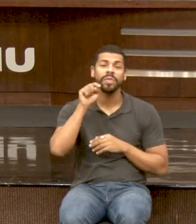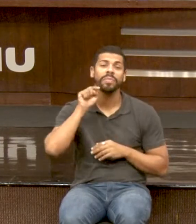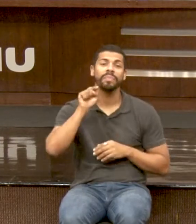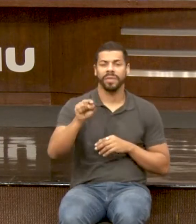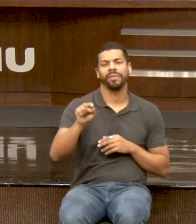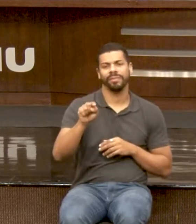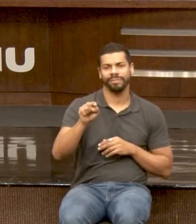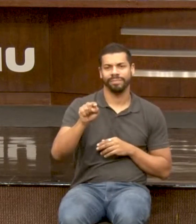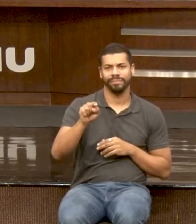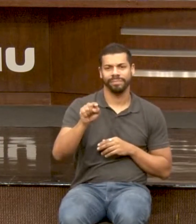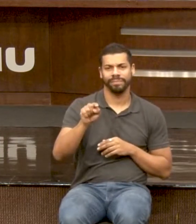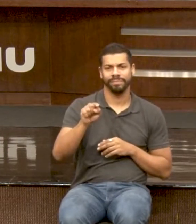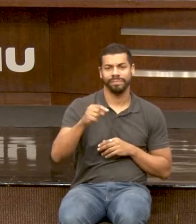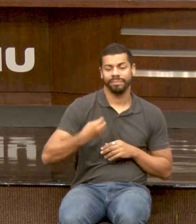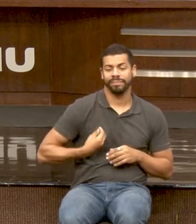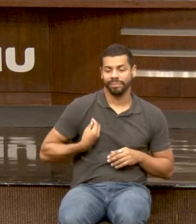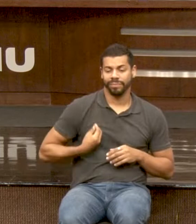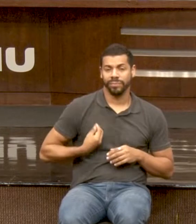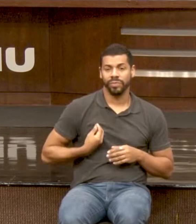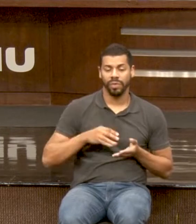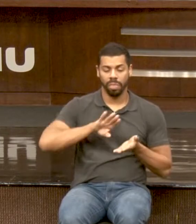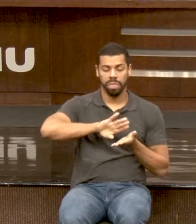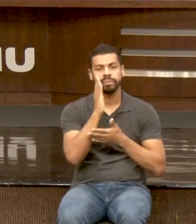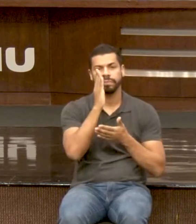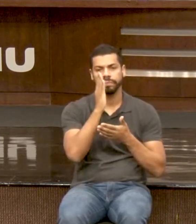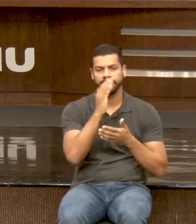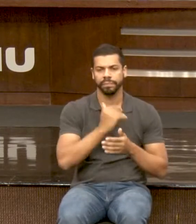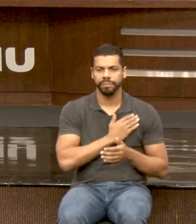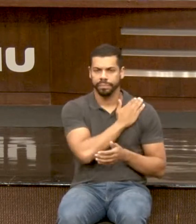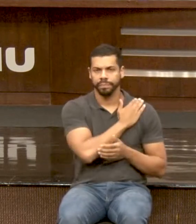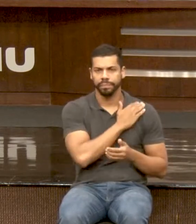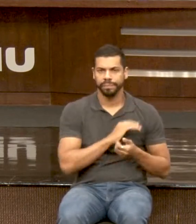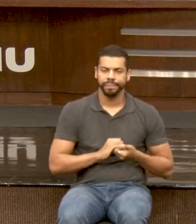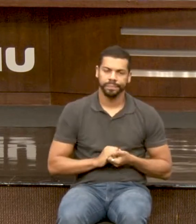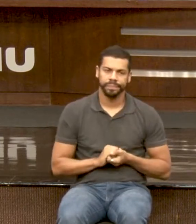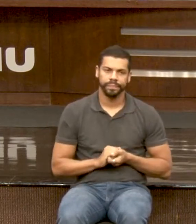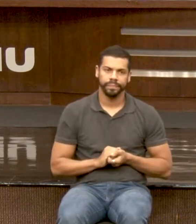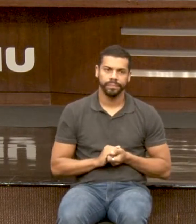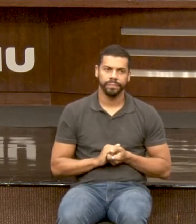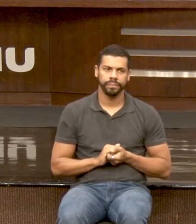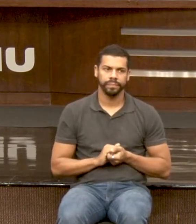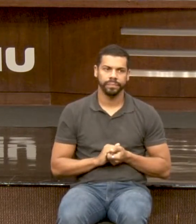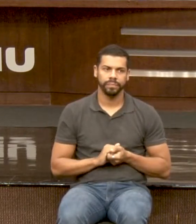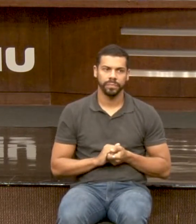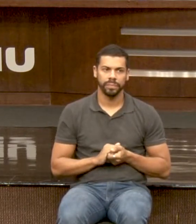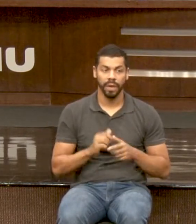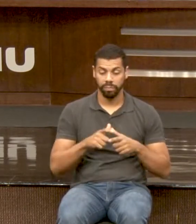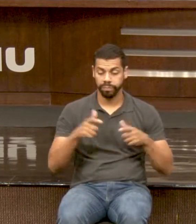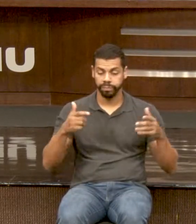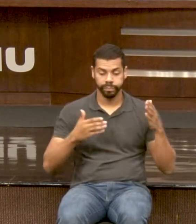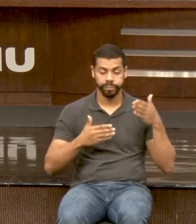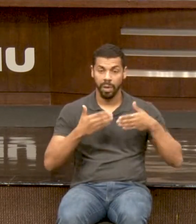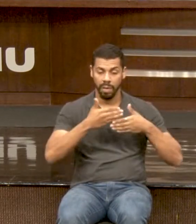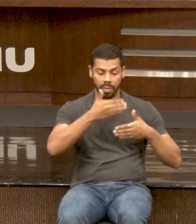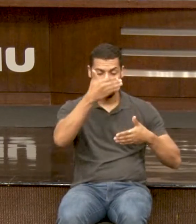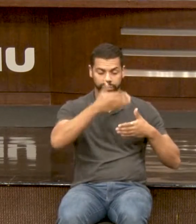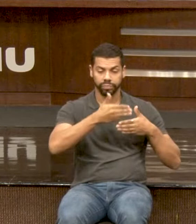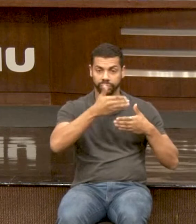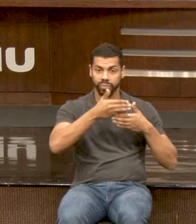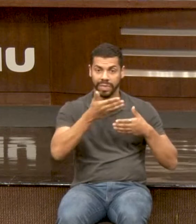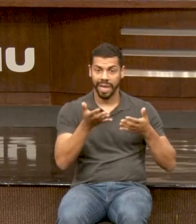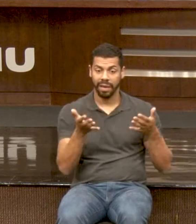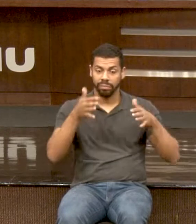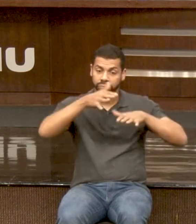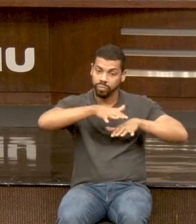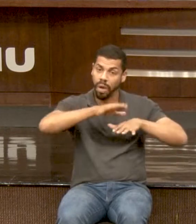de exclusão. São as grandes barreiras para que a inclusão seja realmente